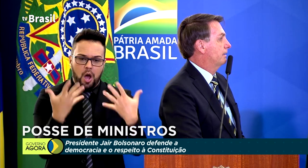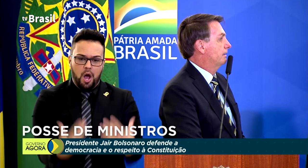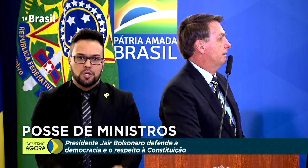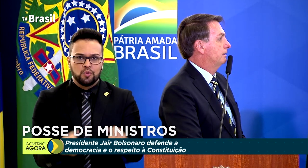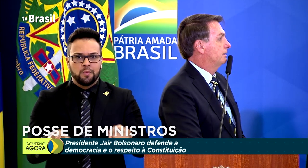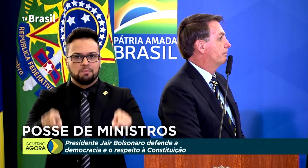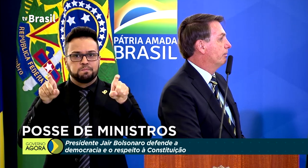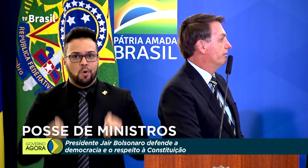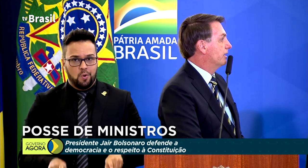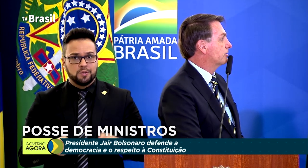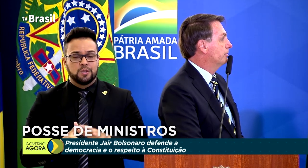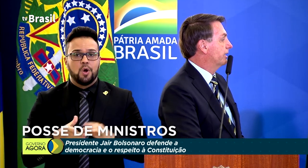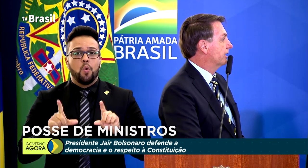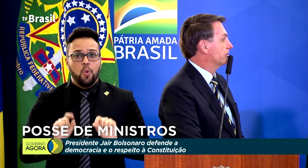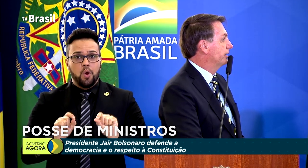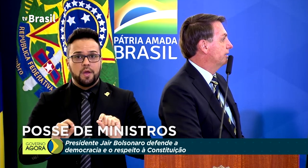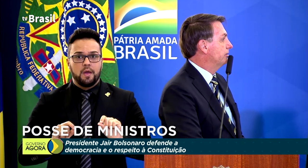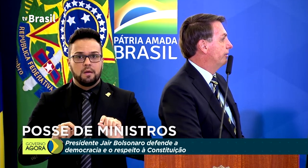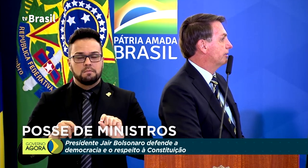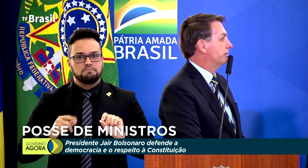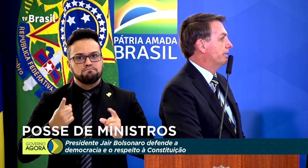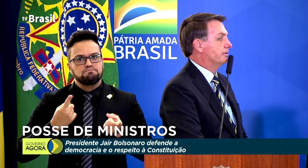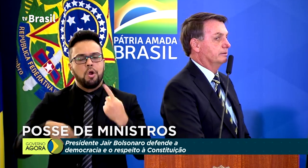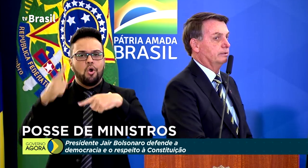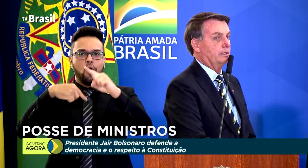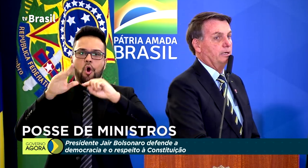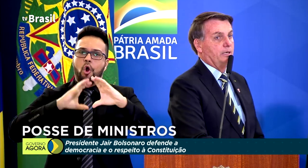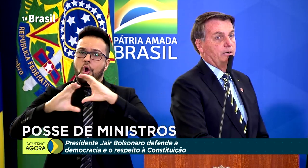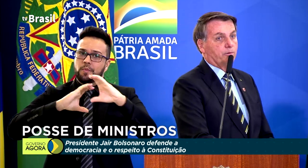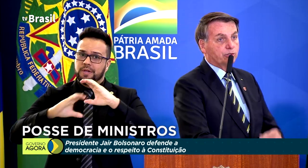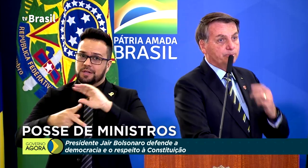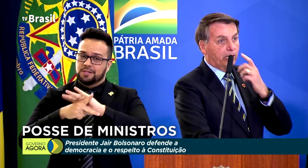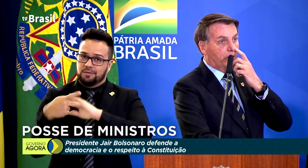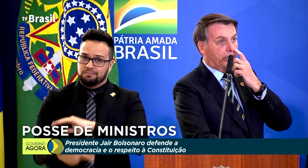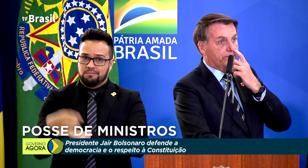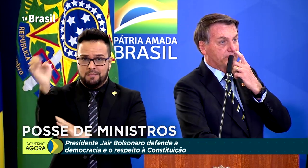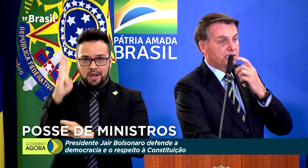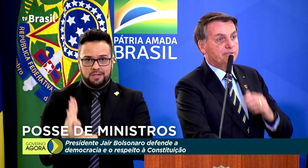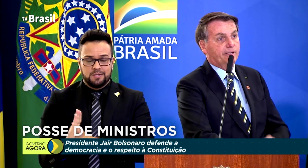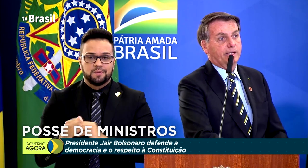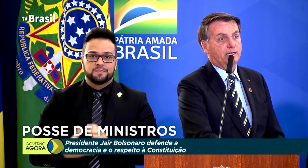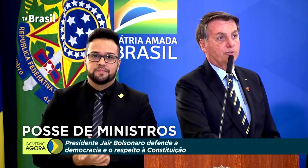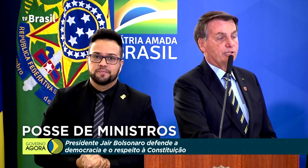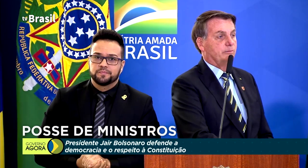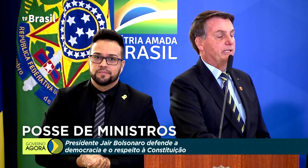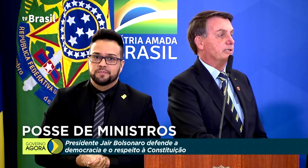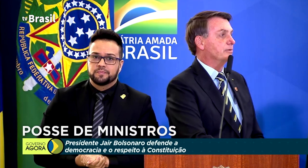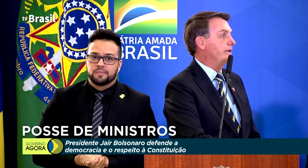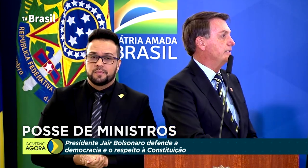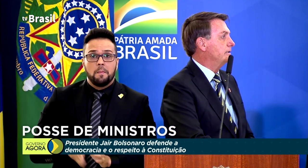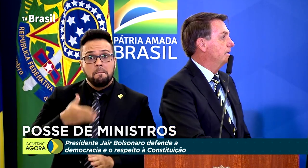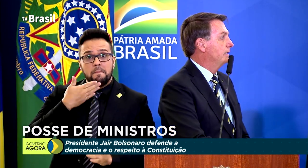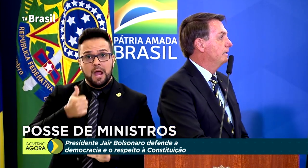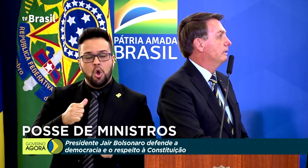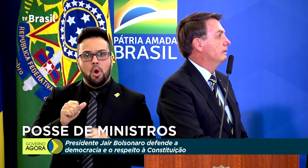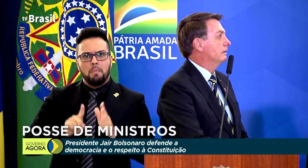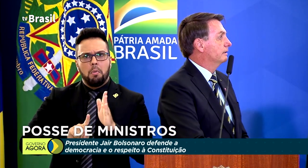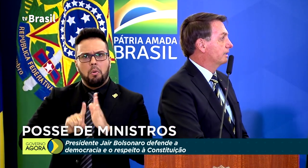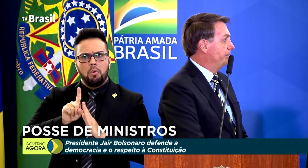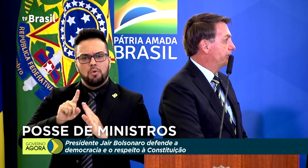de promover as comunicações do nosso Brasil. Quanto melhor estiverem as nossas comunicações,